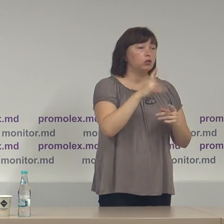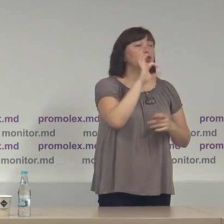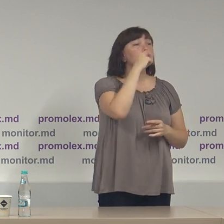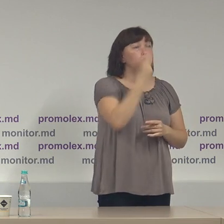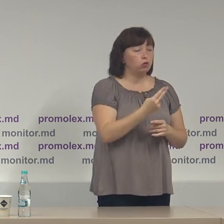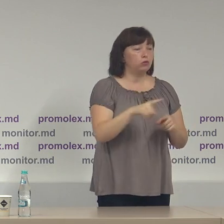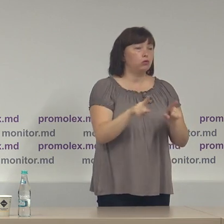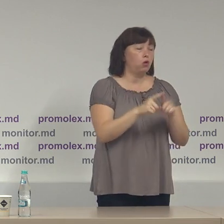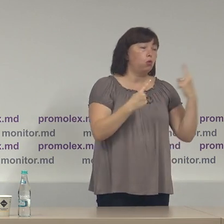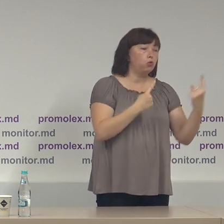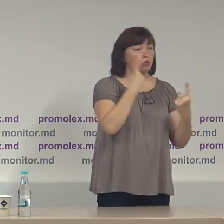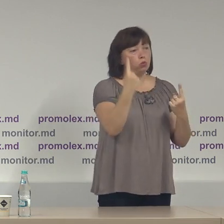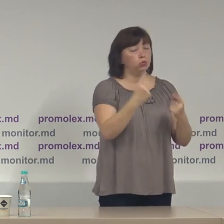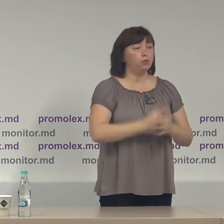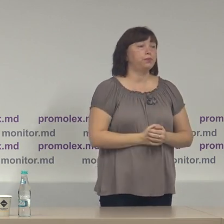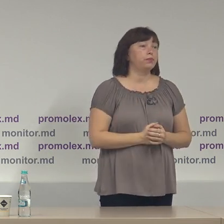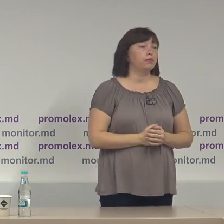Socialistilor în Republica Moldova